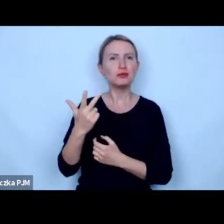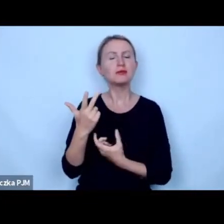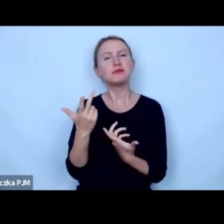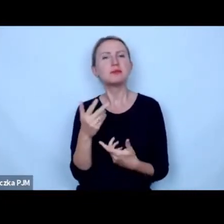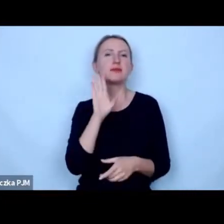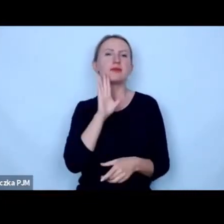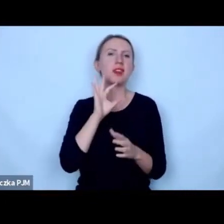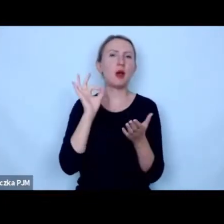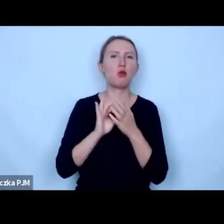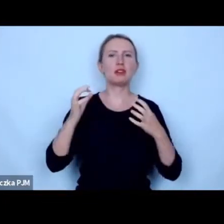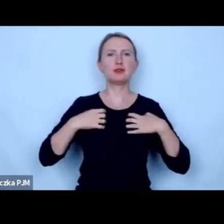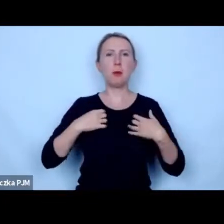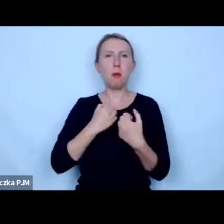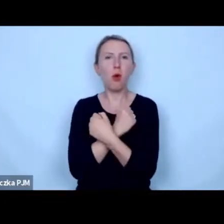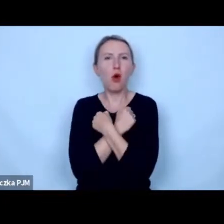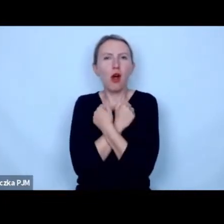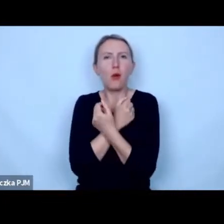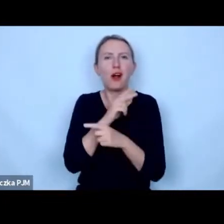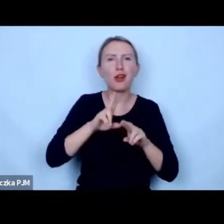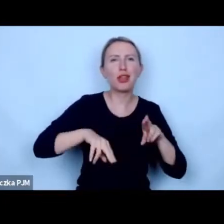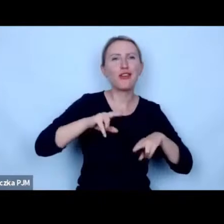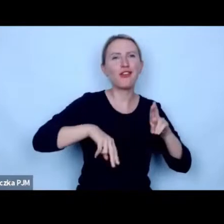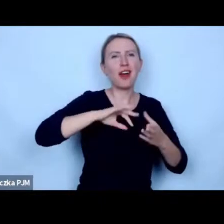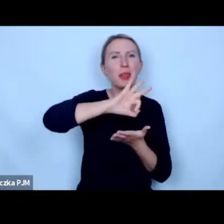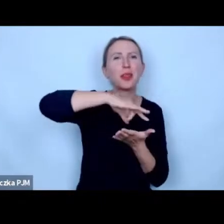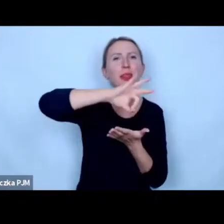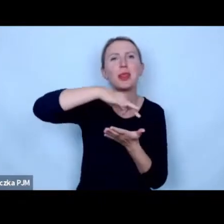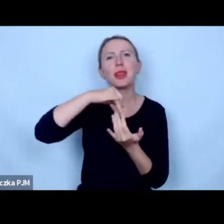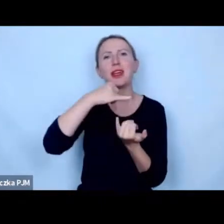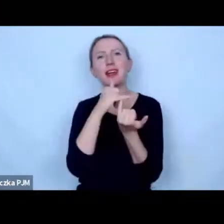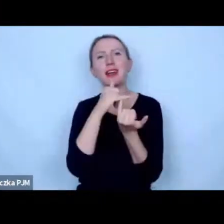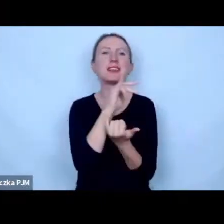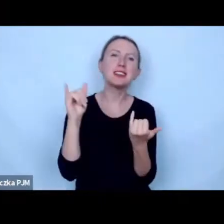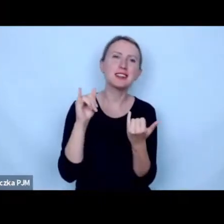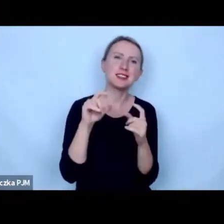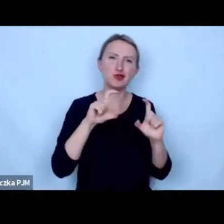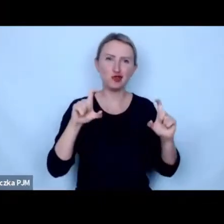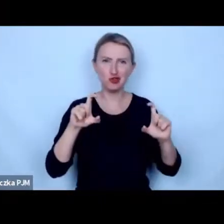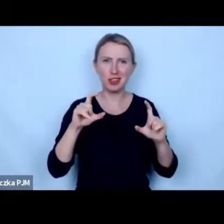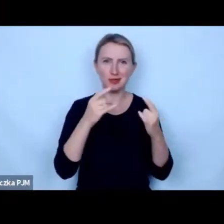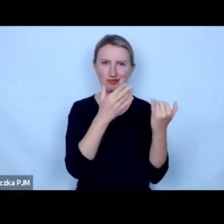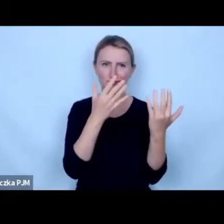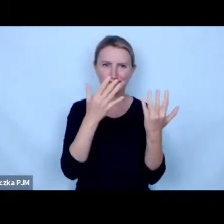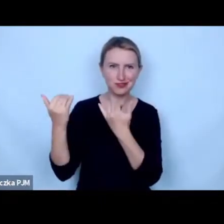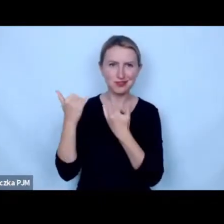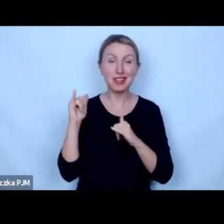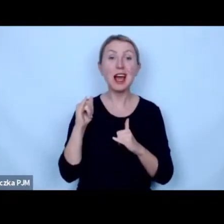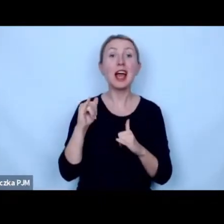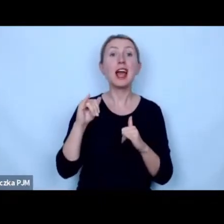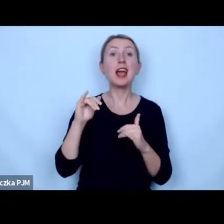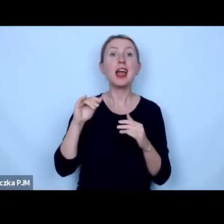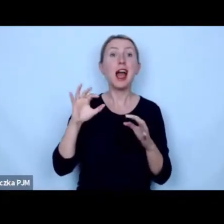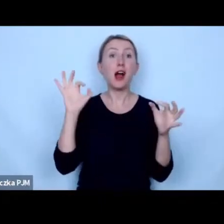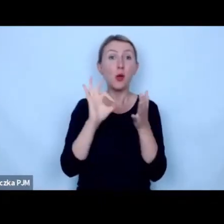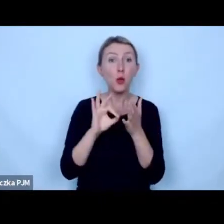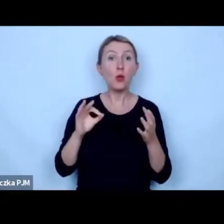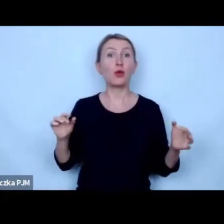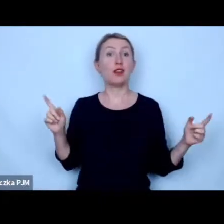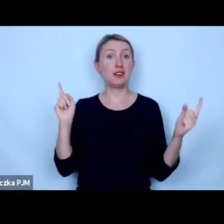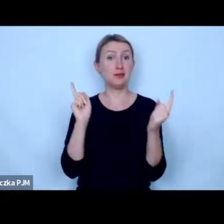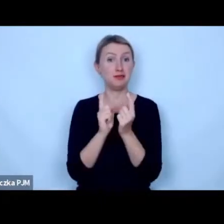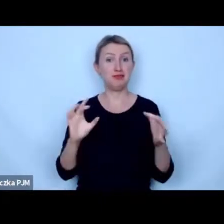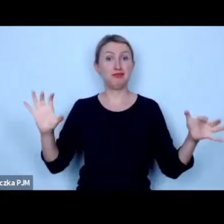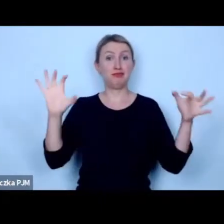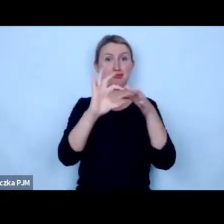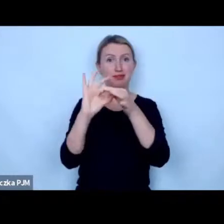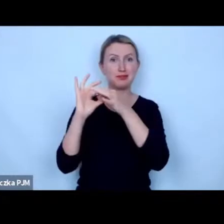w pewnym momencie pokochała pokochała gotowanie każda po prostu ma inny staż i gdzieś po prostu w pewnym momencie nam się to wszystko złożyło do kupy i